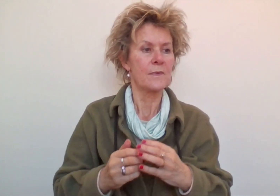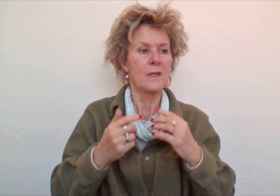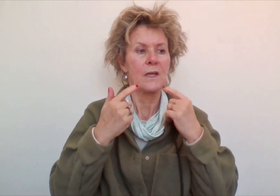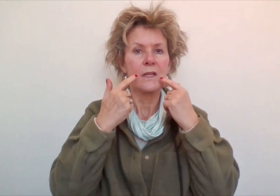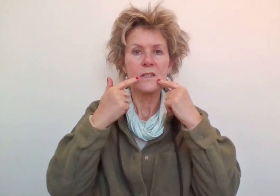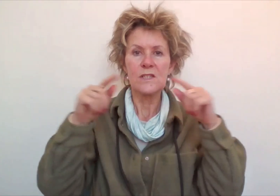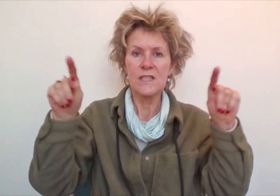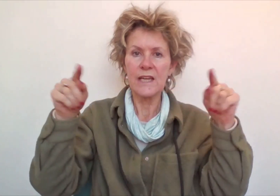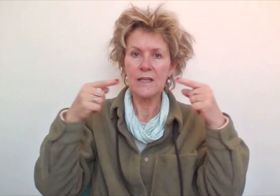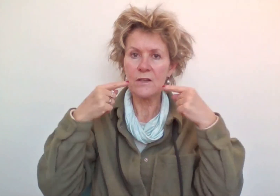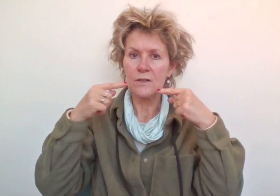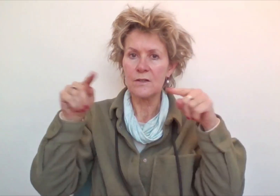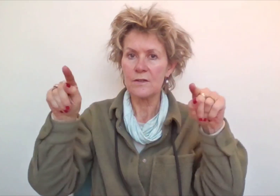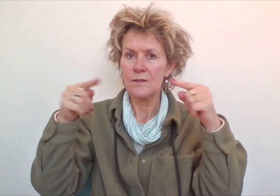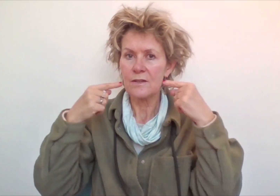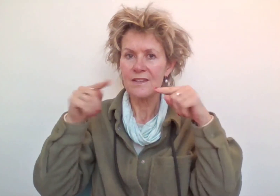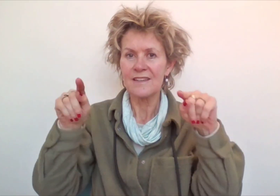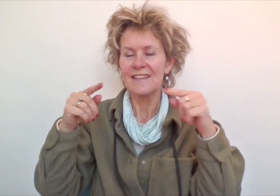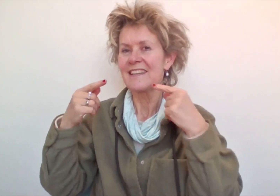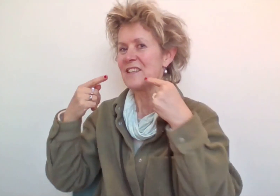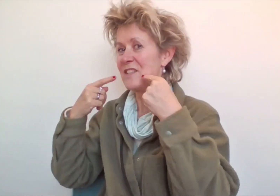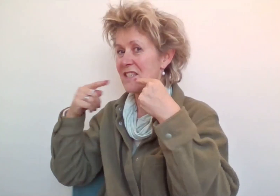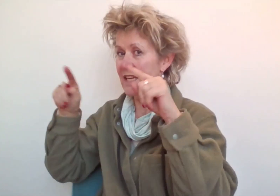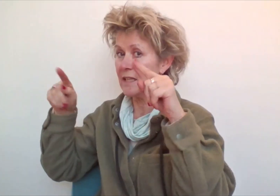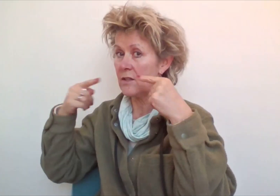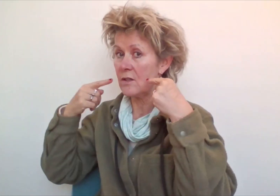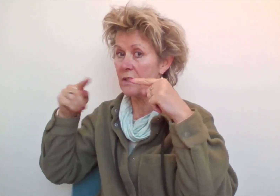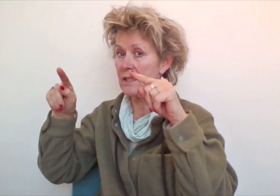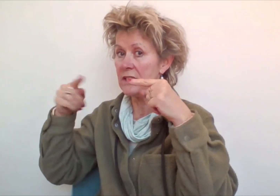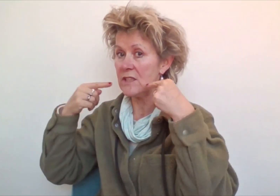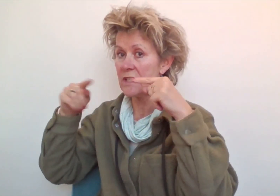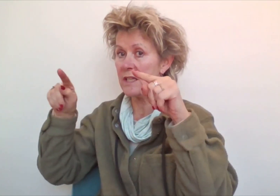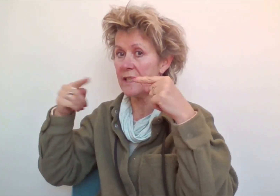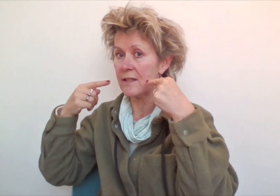Zingen. Zingen. Een liedje zingen.